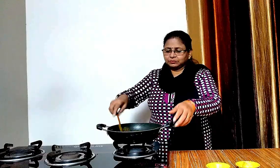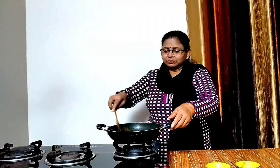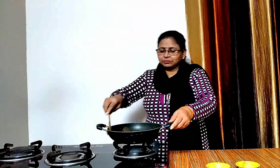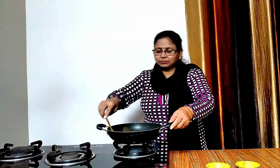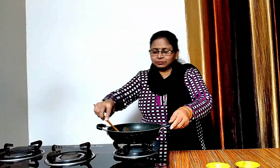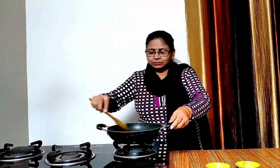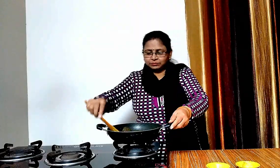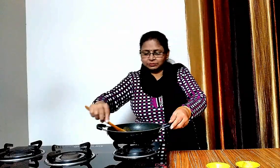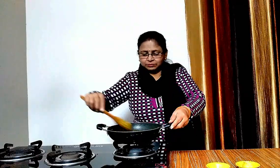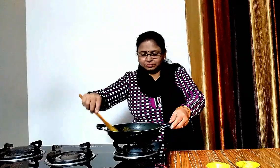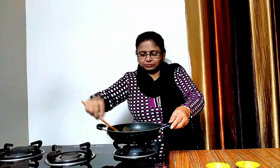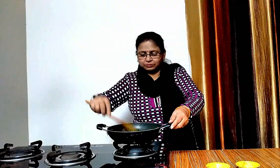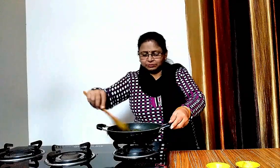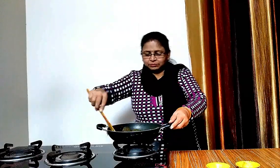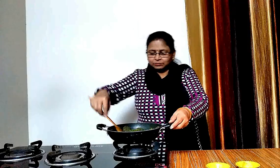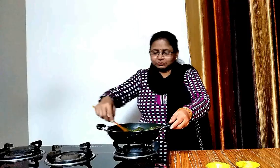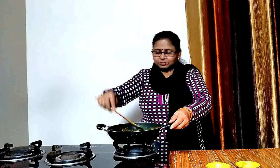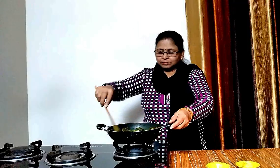और फिर से अच्छे से मिला लेंगे